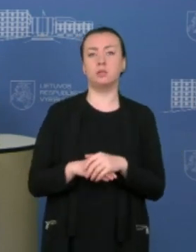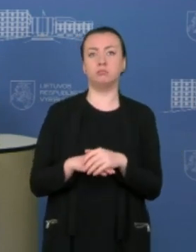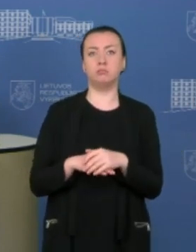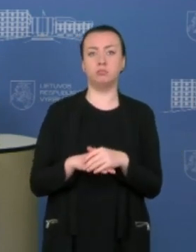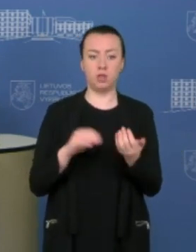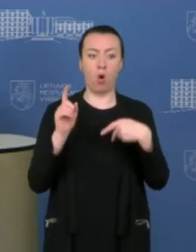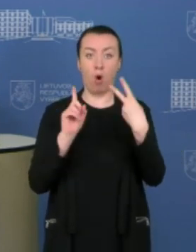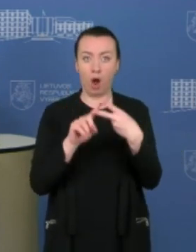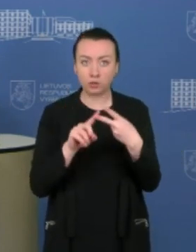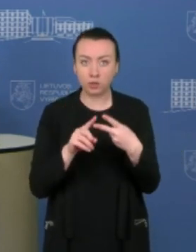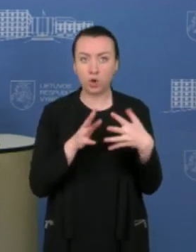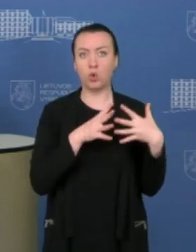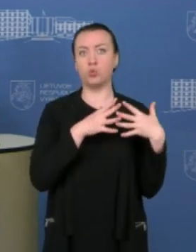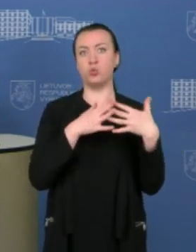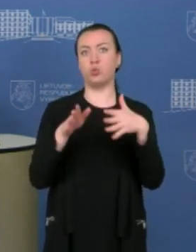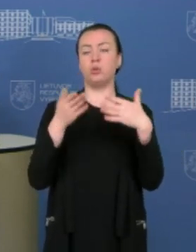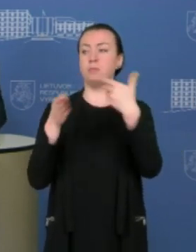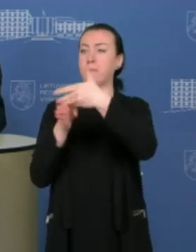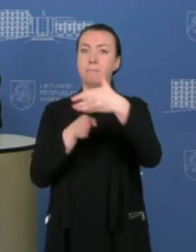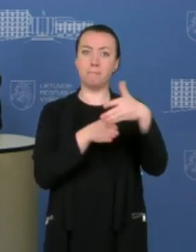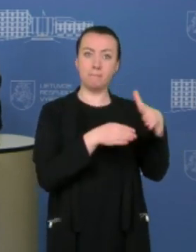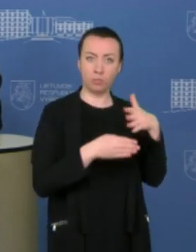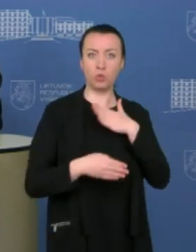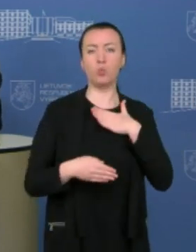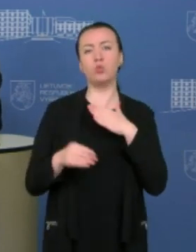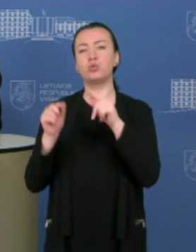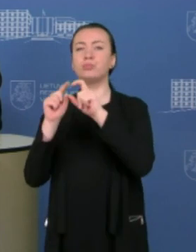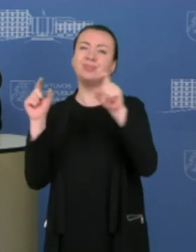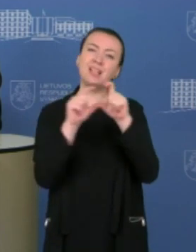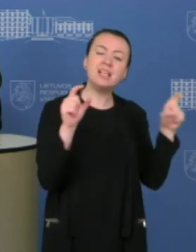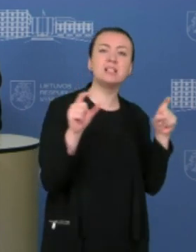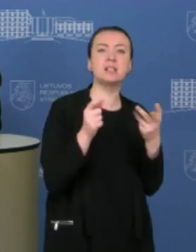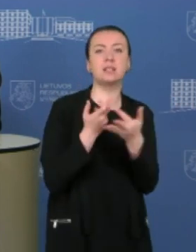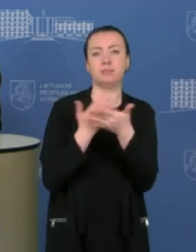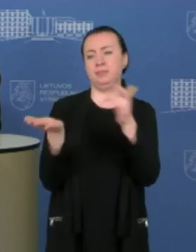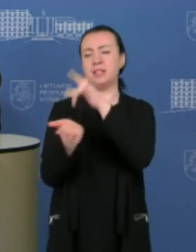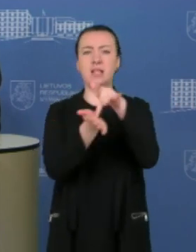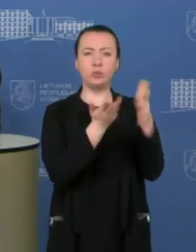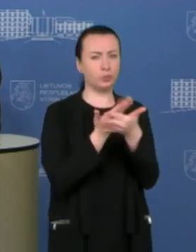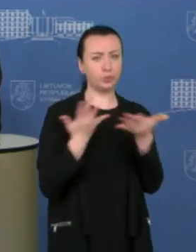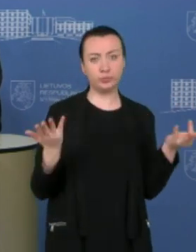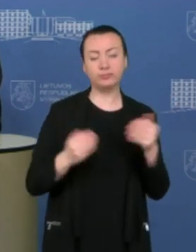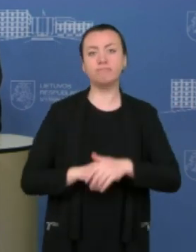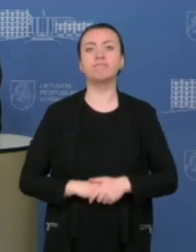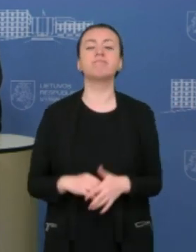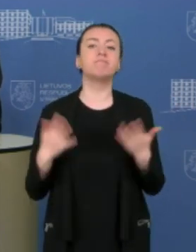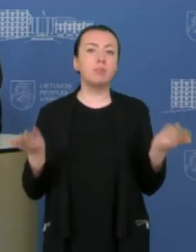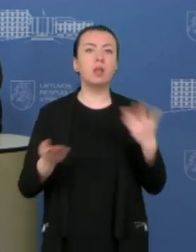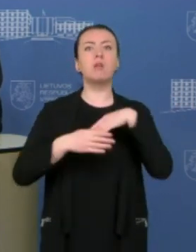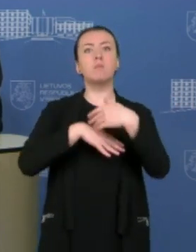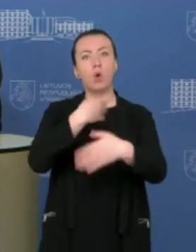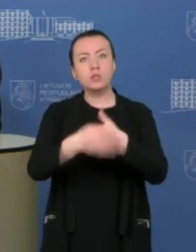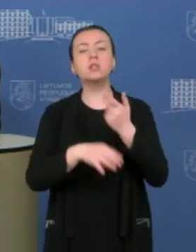jau išgabenti į mūsų koordinuojančius centrus. Taigi procesas